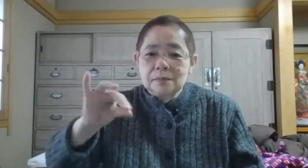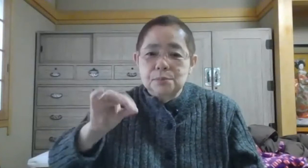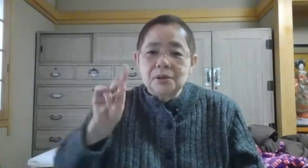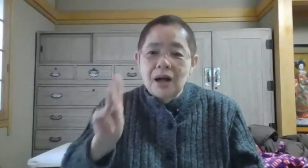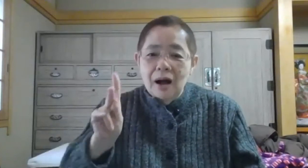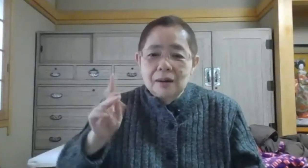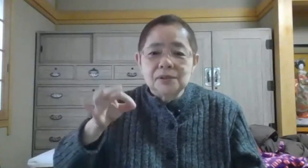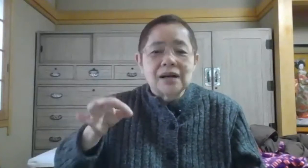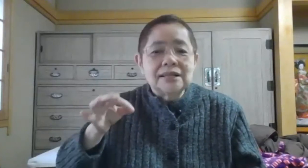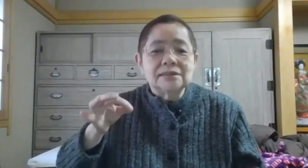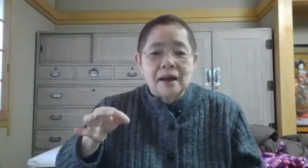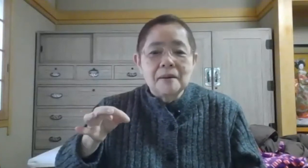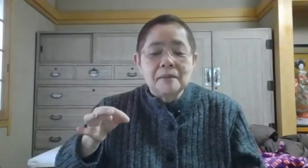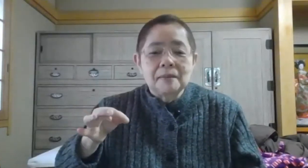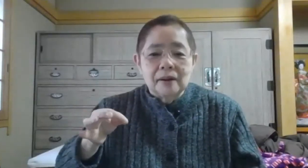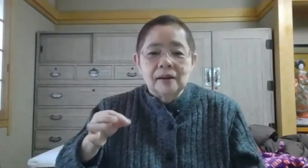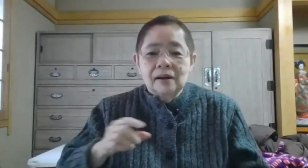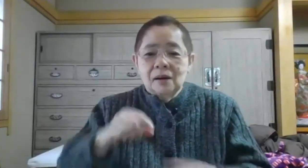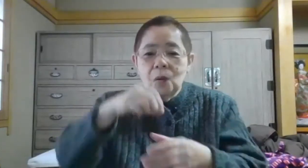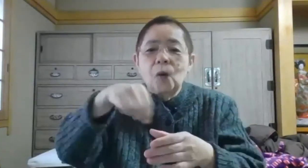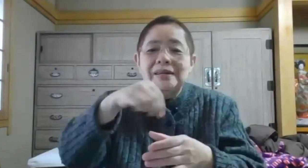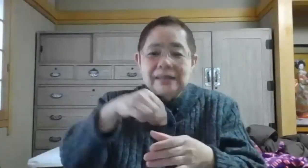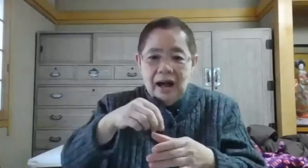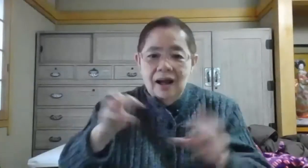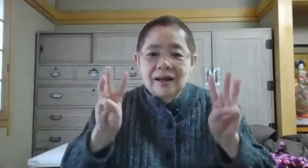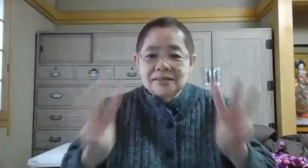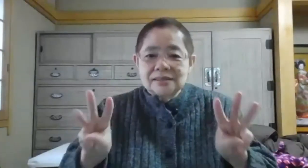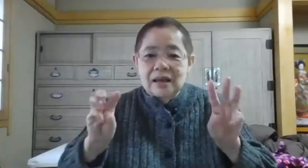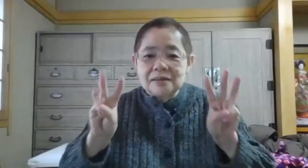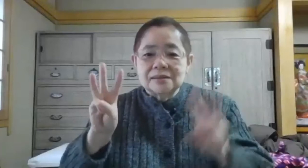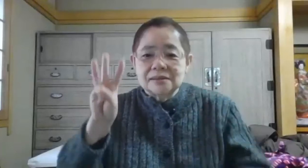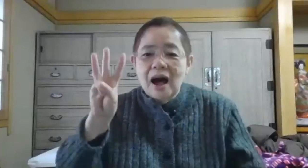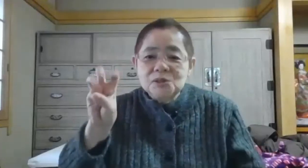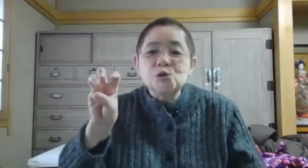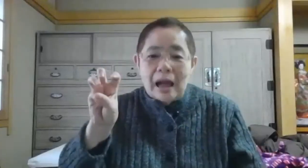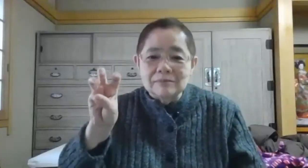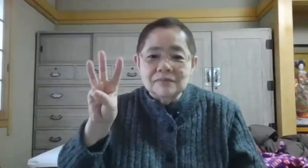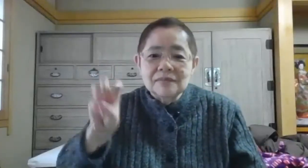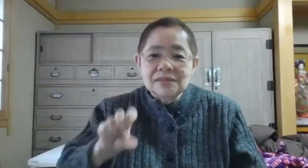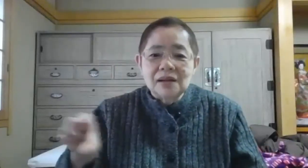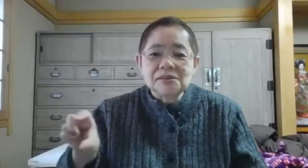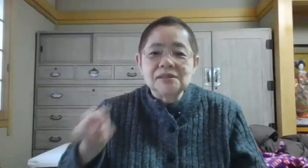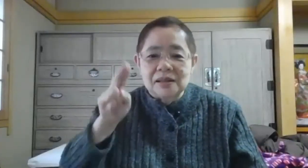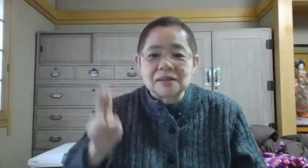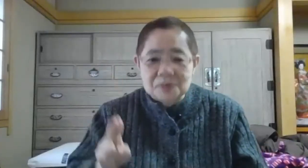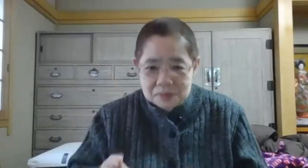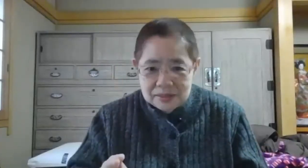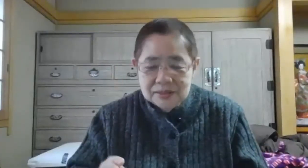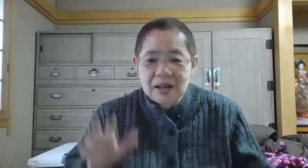物価物価ですねコーヒーが30円30円だったそうですですから